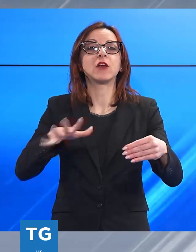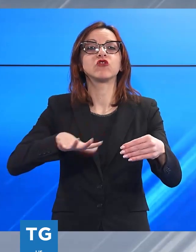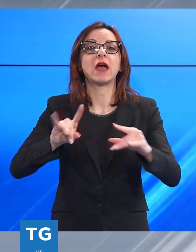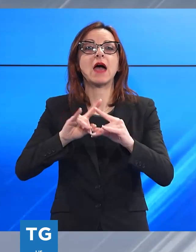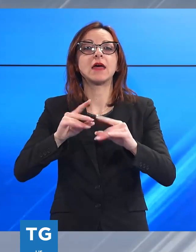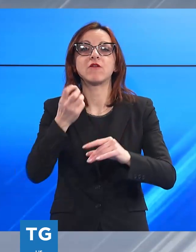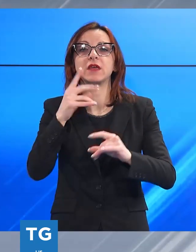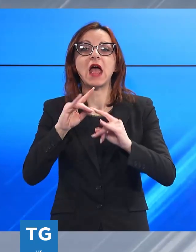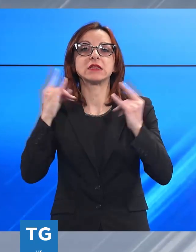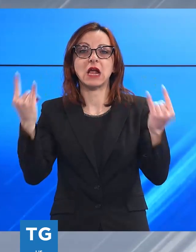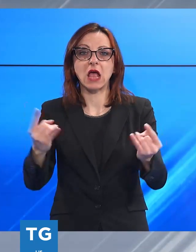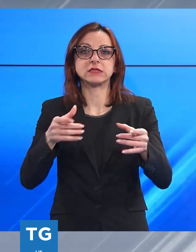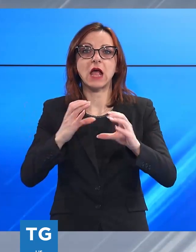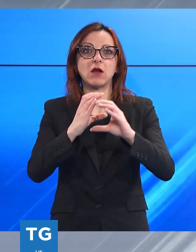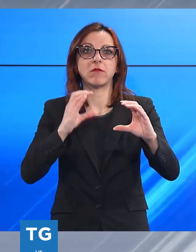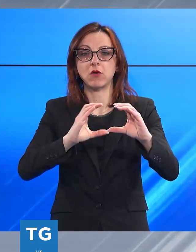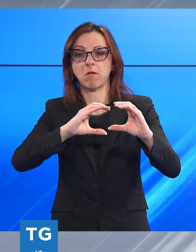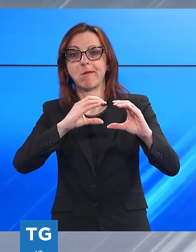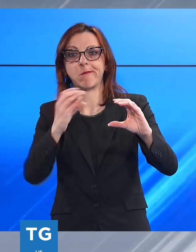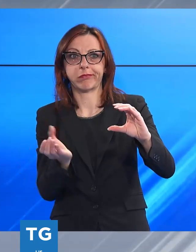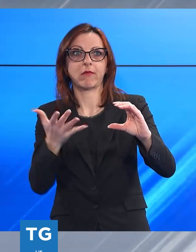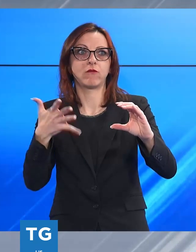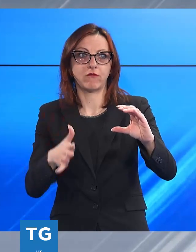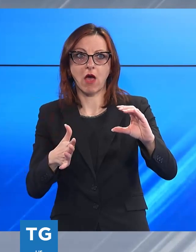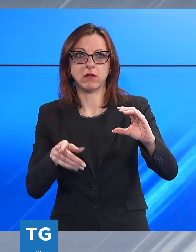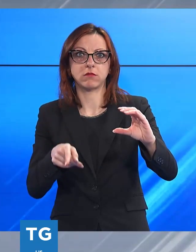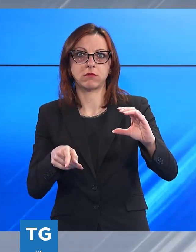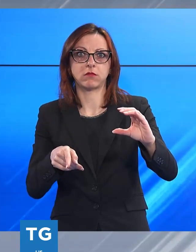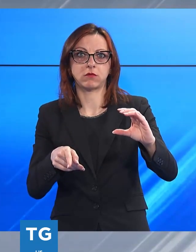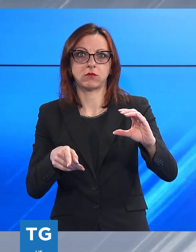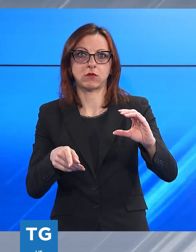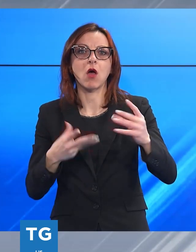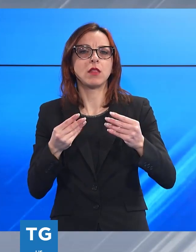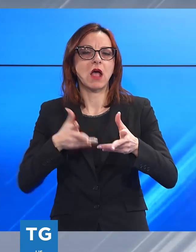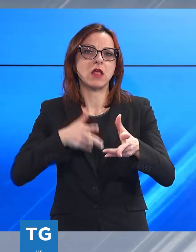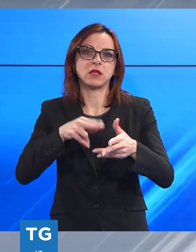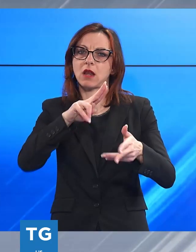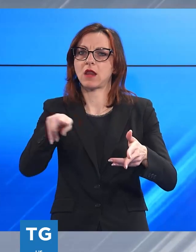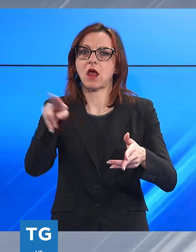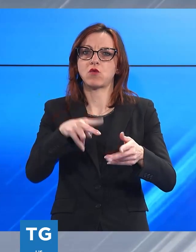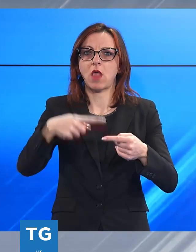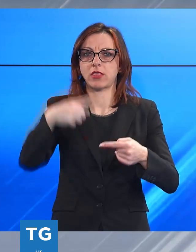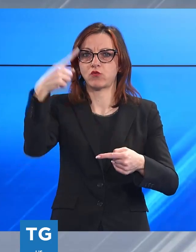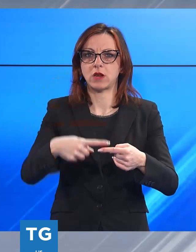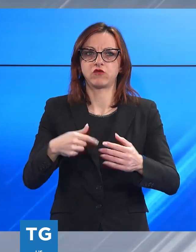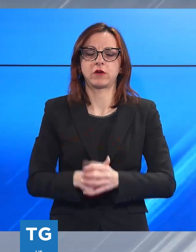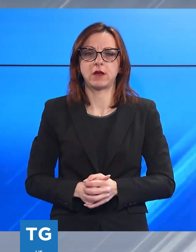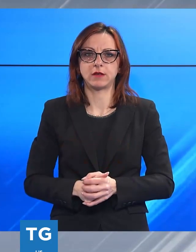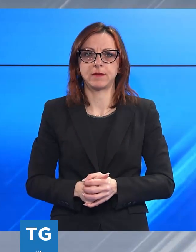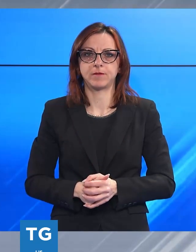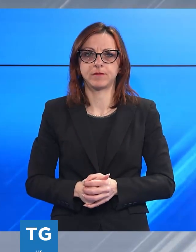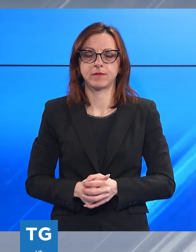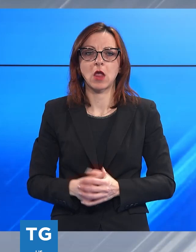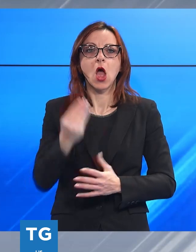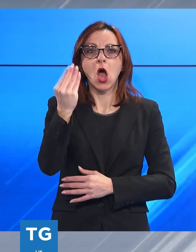soppresse e lunghi ritardi per l'intera giornata. In mostra il Sant'Andrea di Viani, l'opera dell'artista Via Reggino sarà